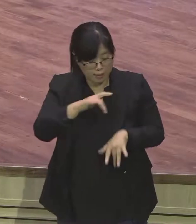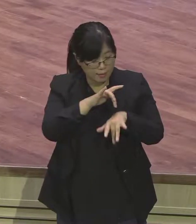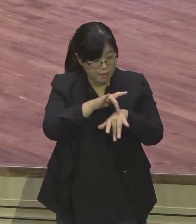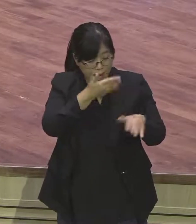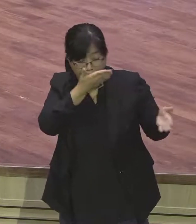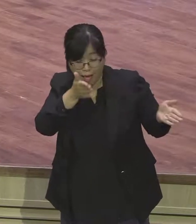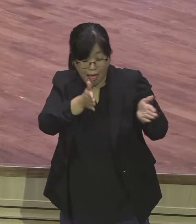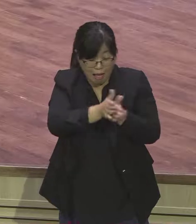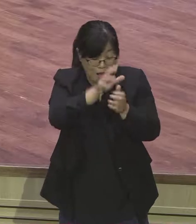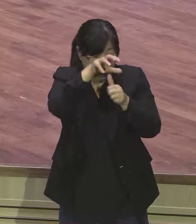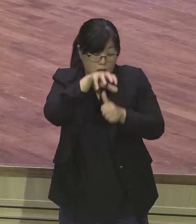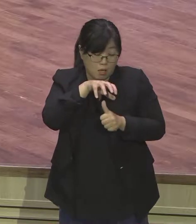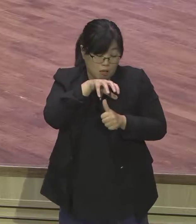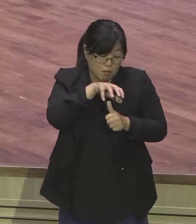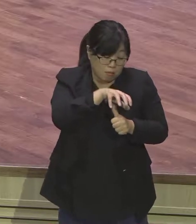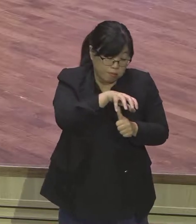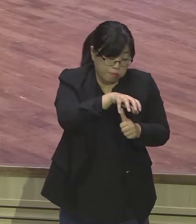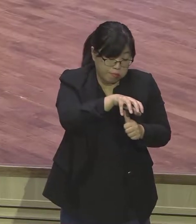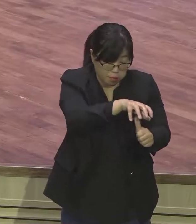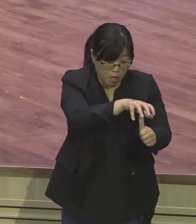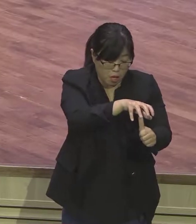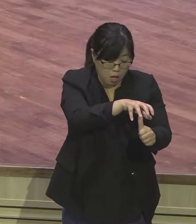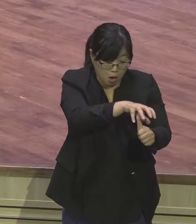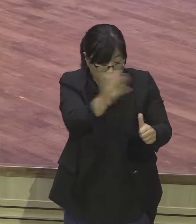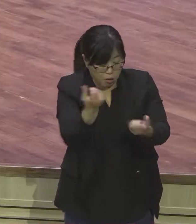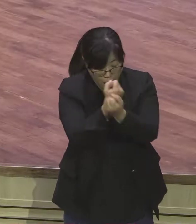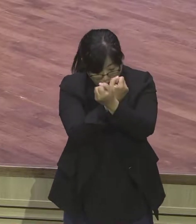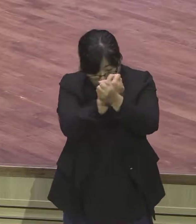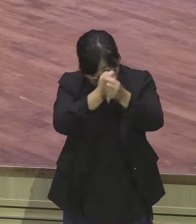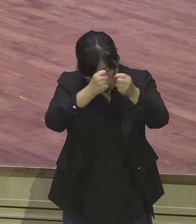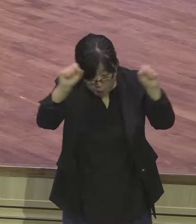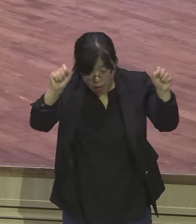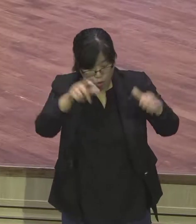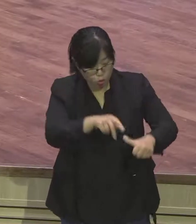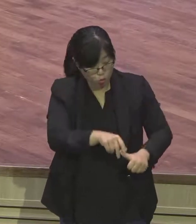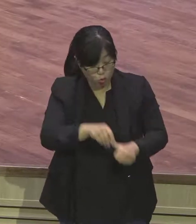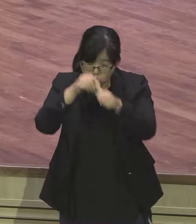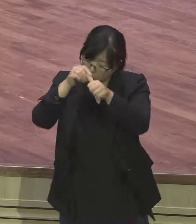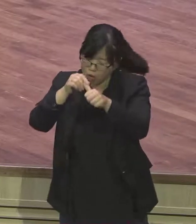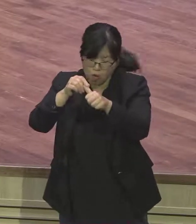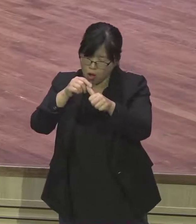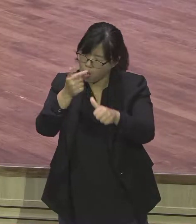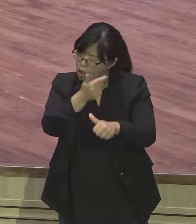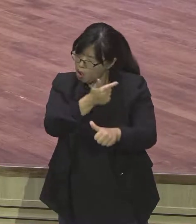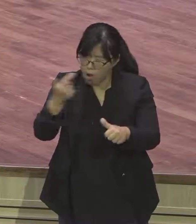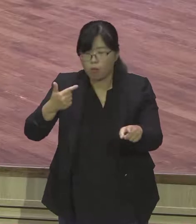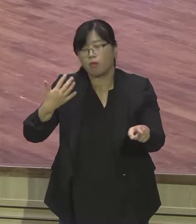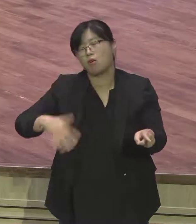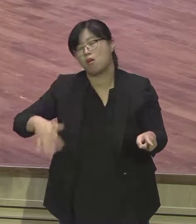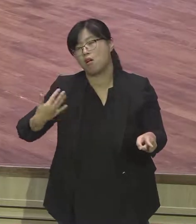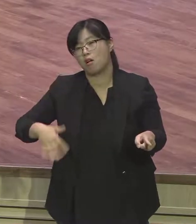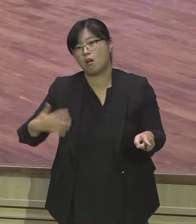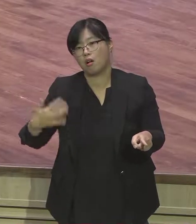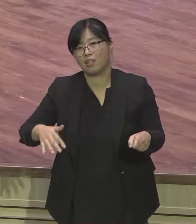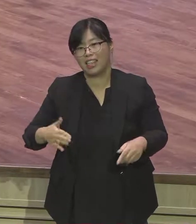완전히 여기서 빠지나 이거는요. 이 구원이라는 것은요. 내가 잘해서가 아니에요. 하나님의 영역이에요.